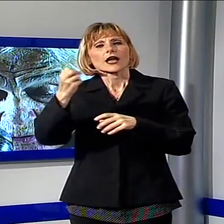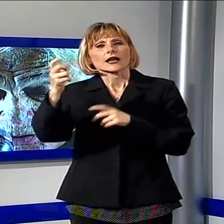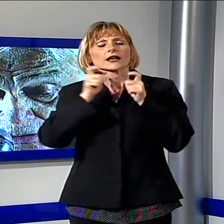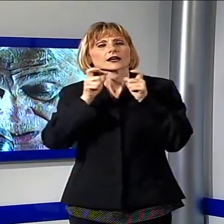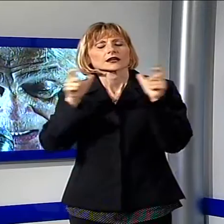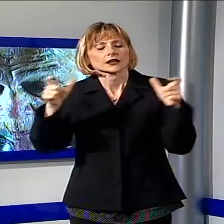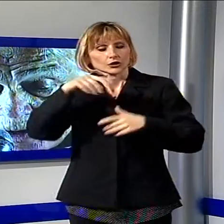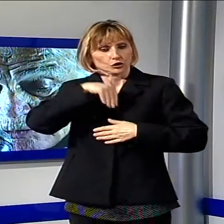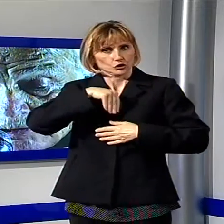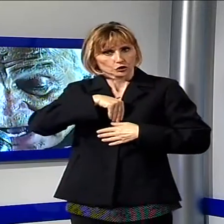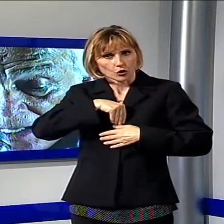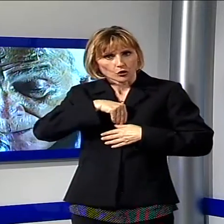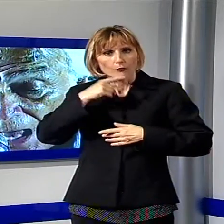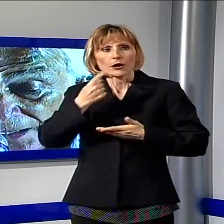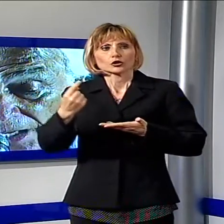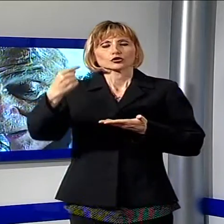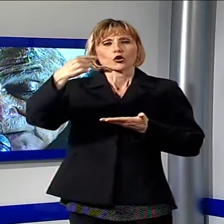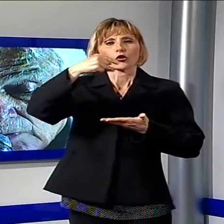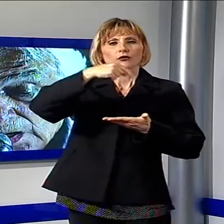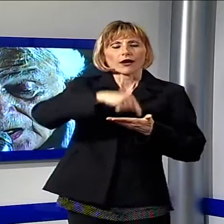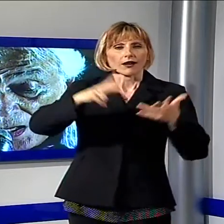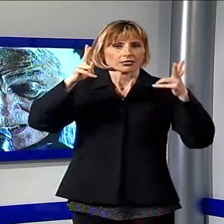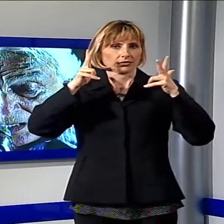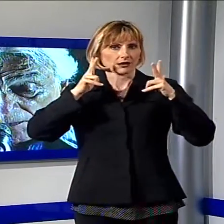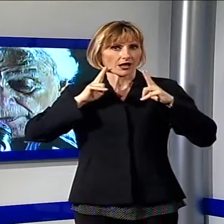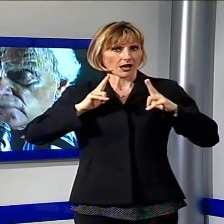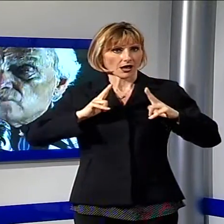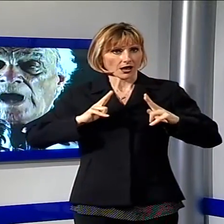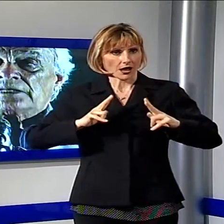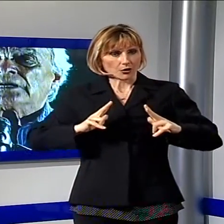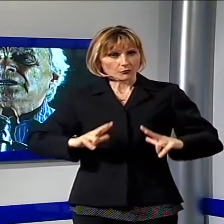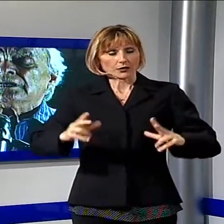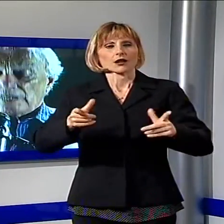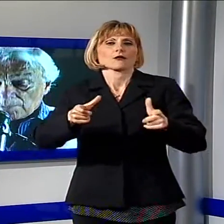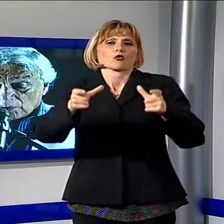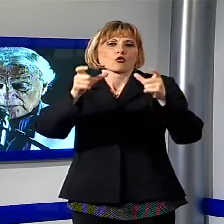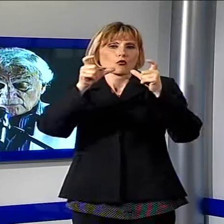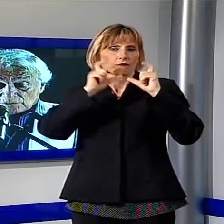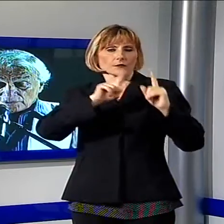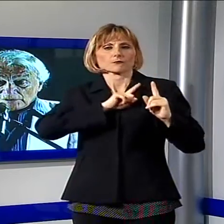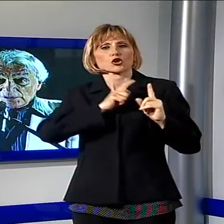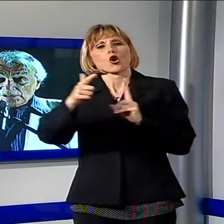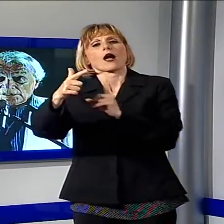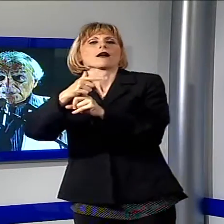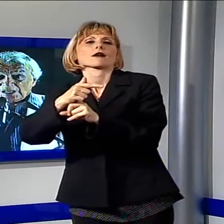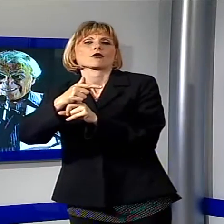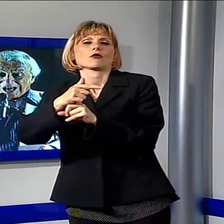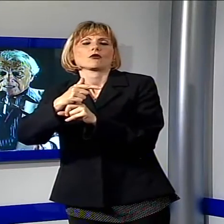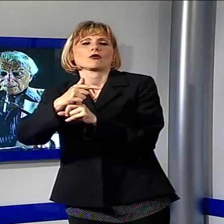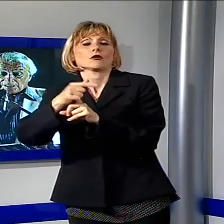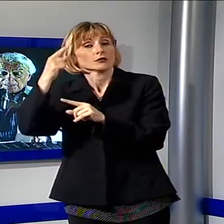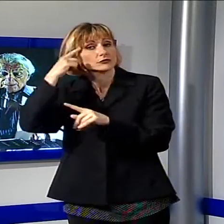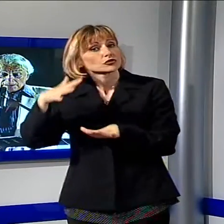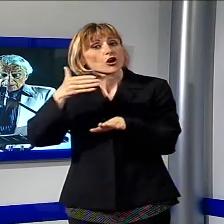di cruccio e poi tornata blanda e tranquilla mi persuade nel mio cantuccio. È